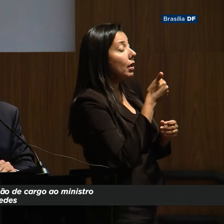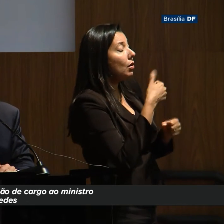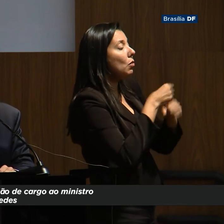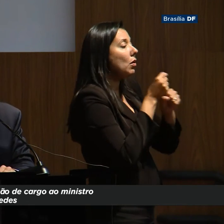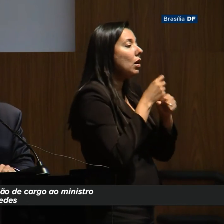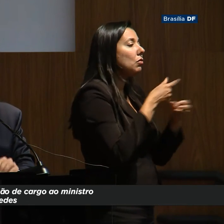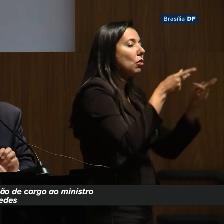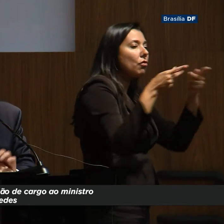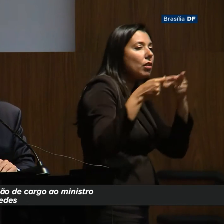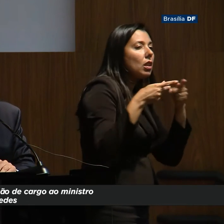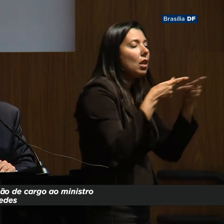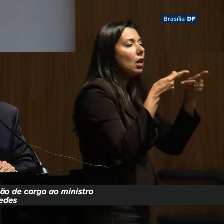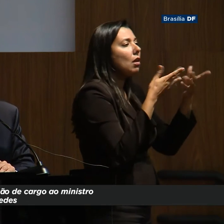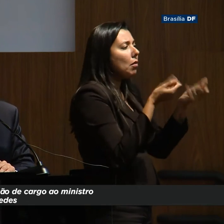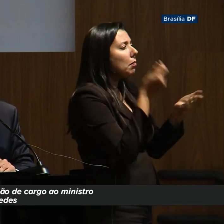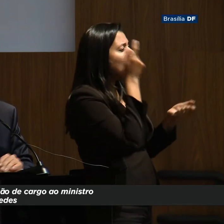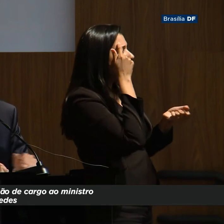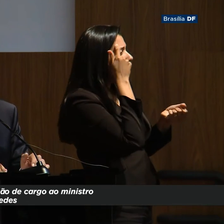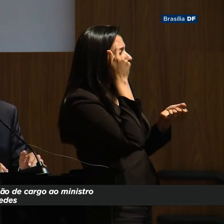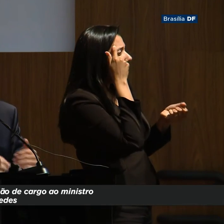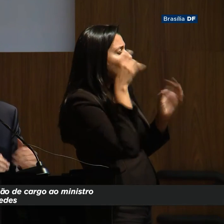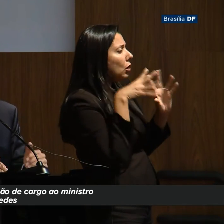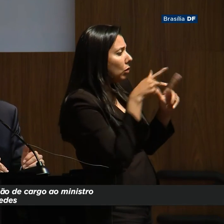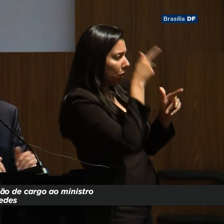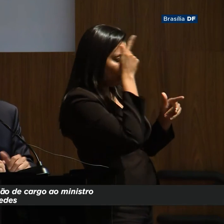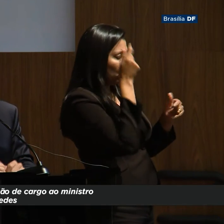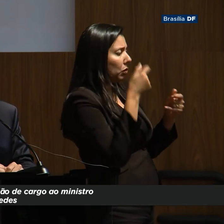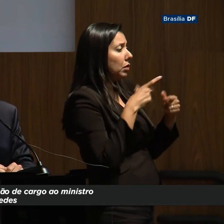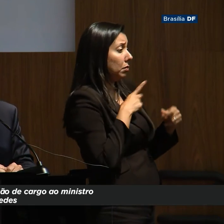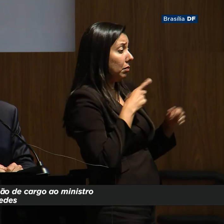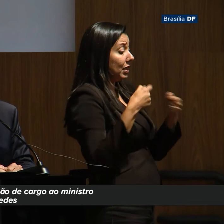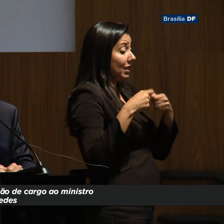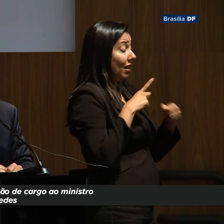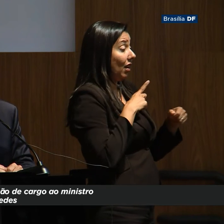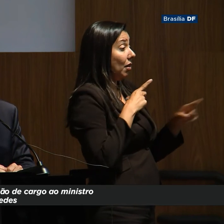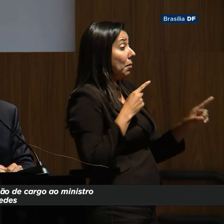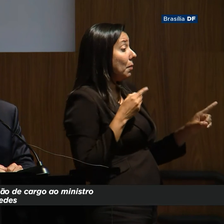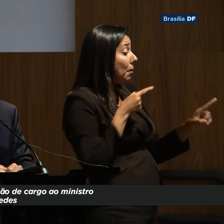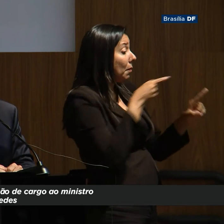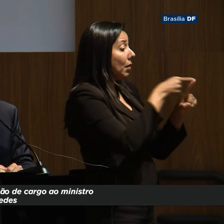tantas, no segundo ano vamos pensar. Todo mundo tem meta, todo mundo vai correr atrás.